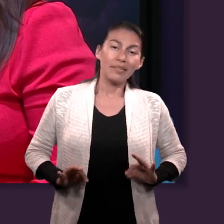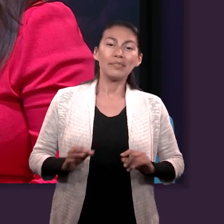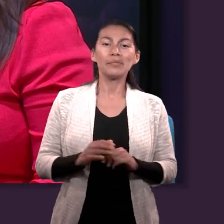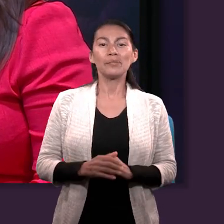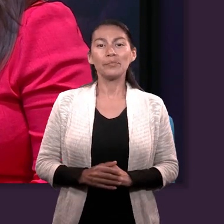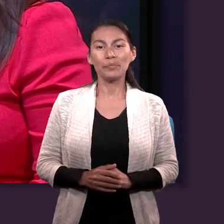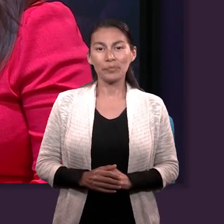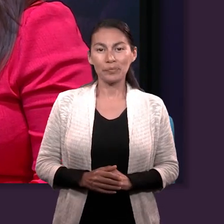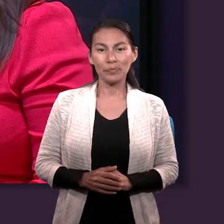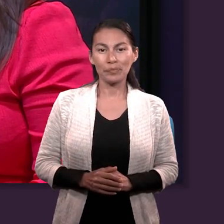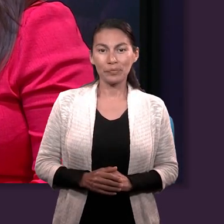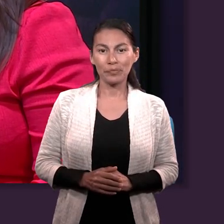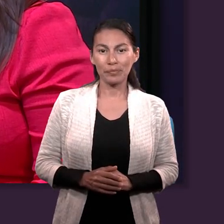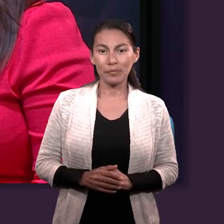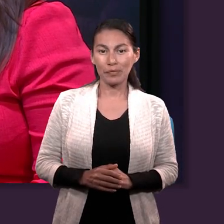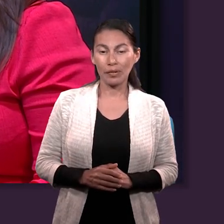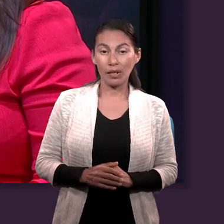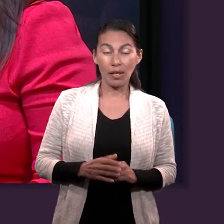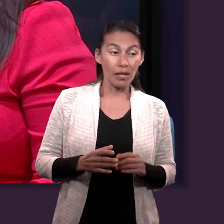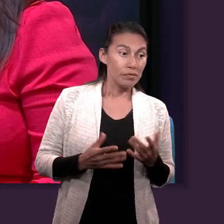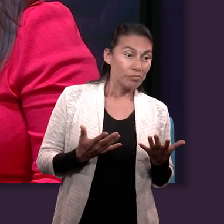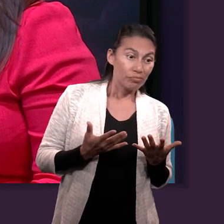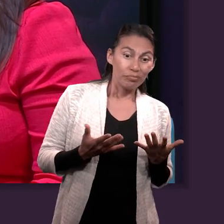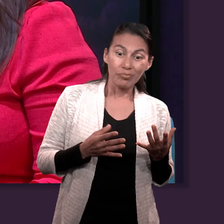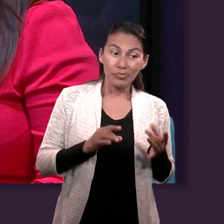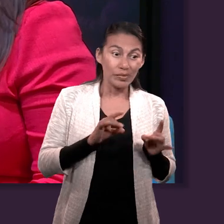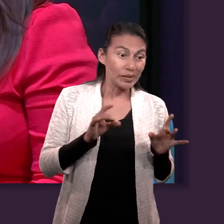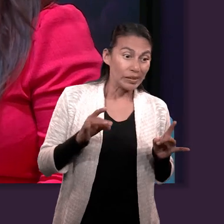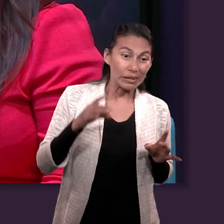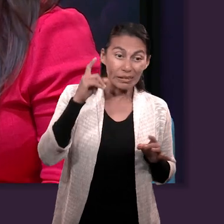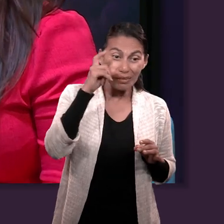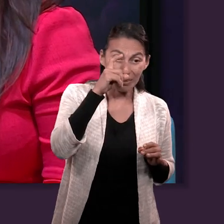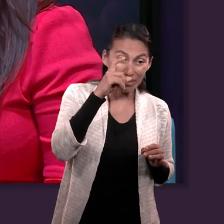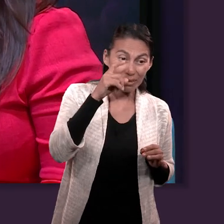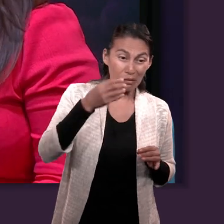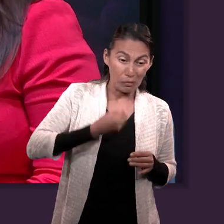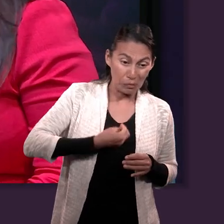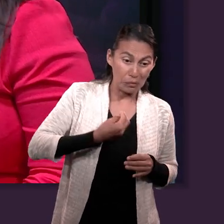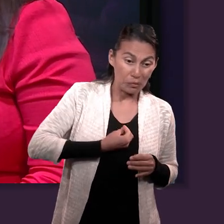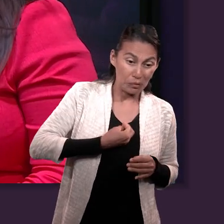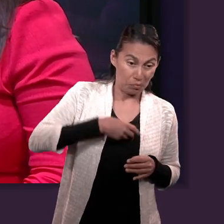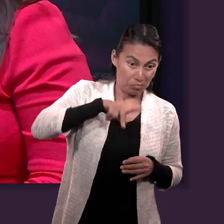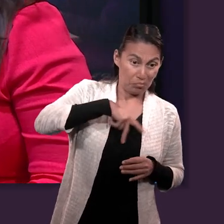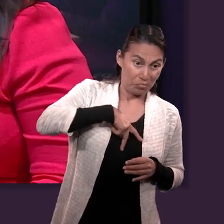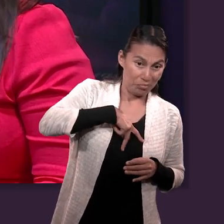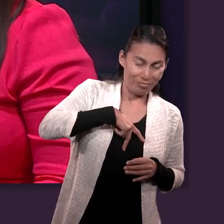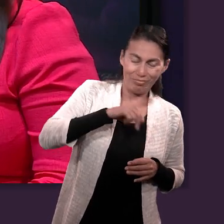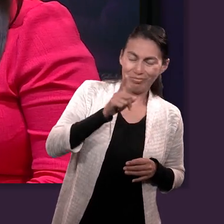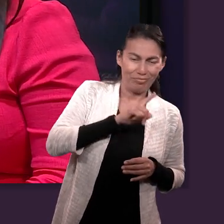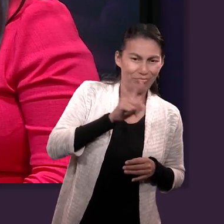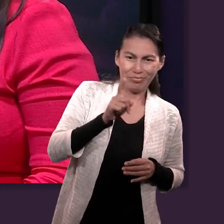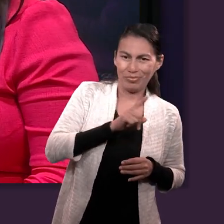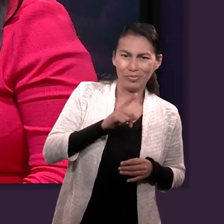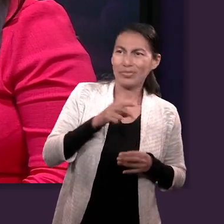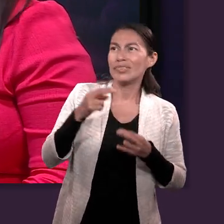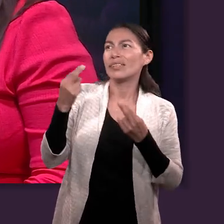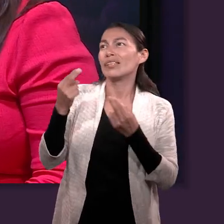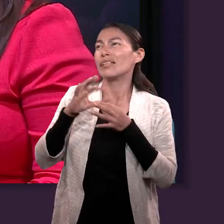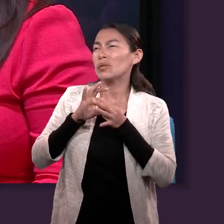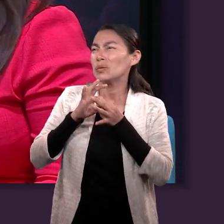superar ciertas cosas no es por nosotros. O sin duda alguna no lo